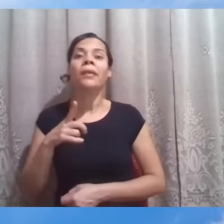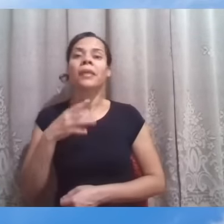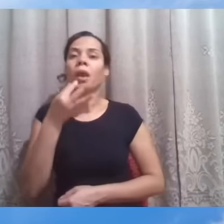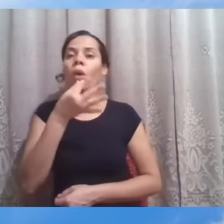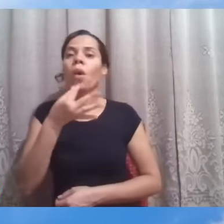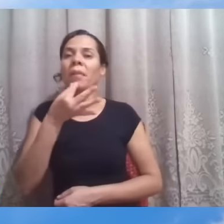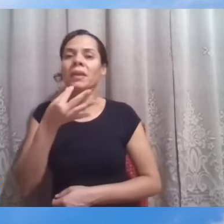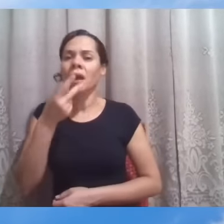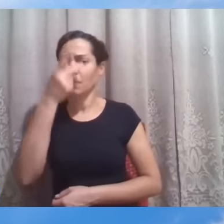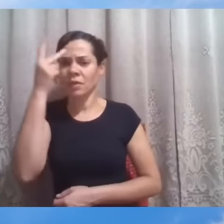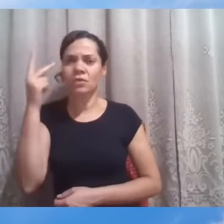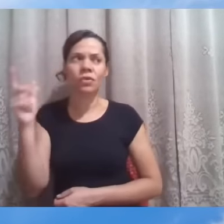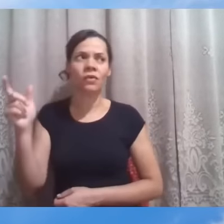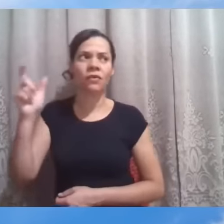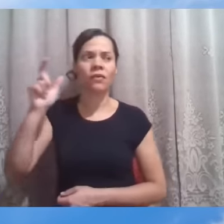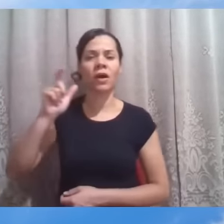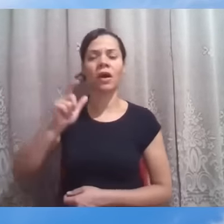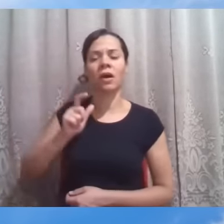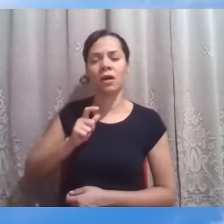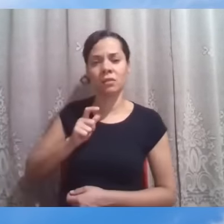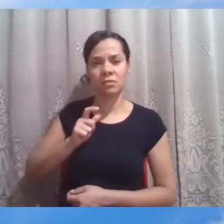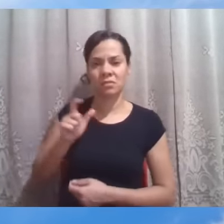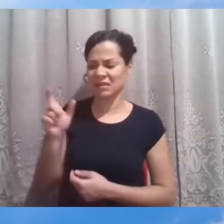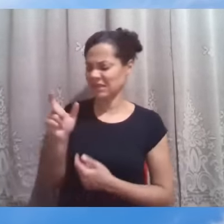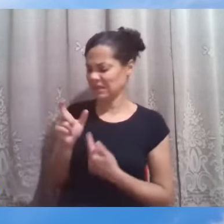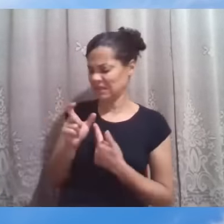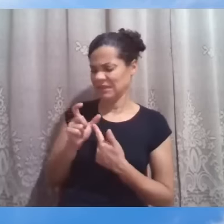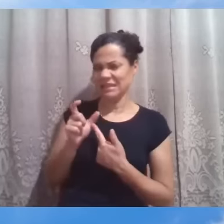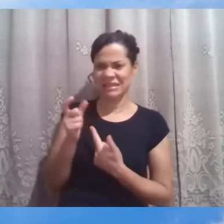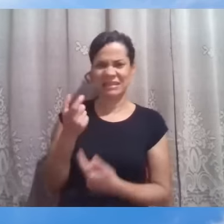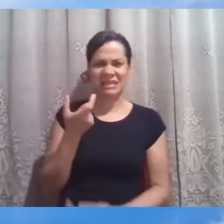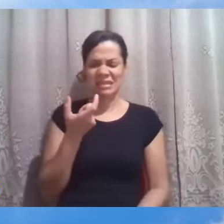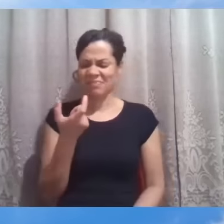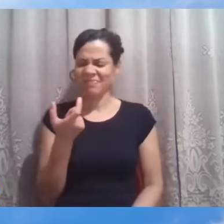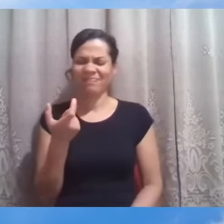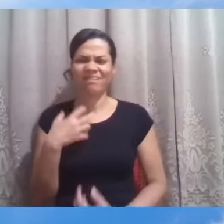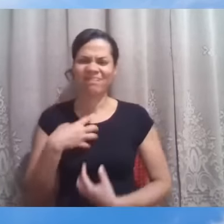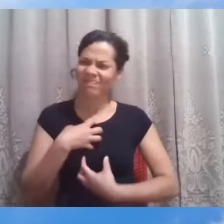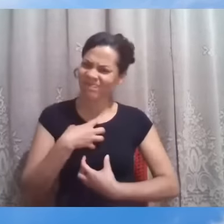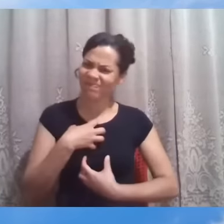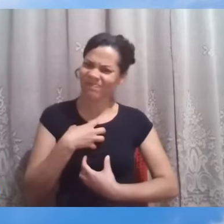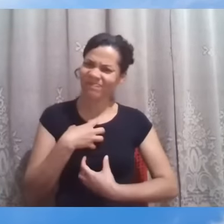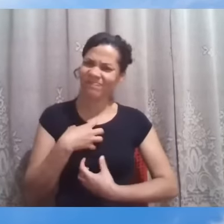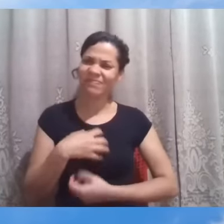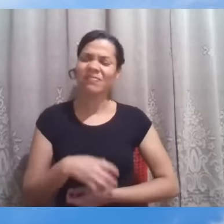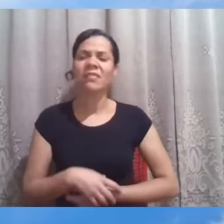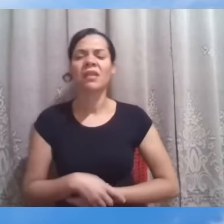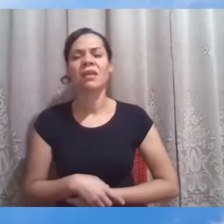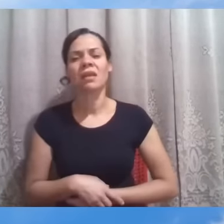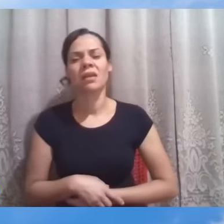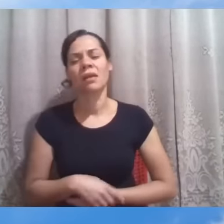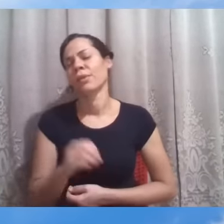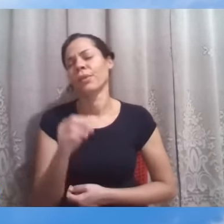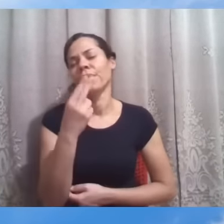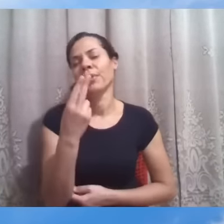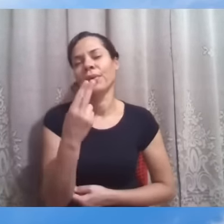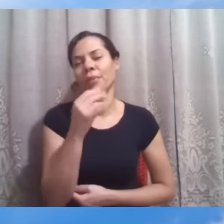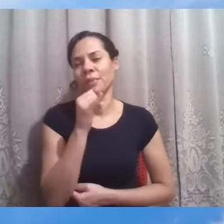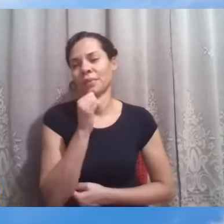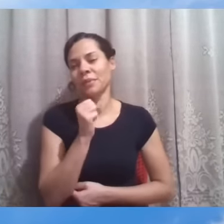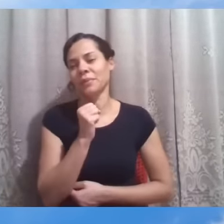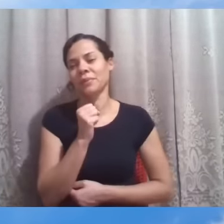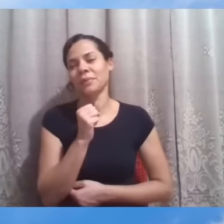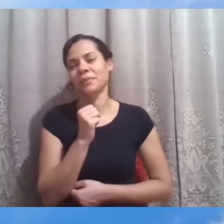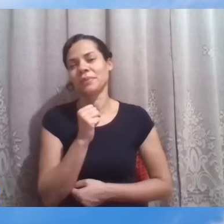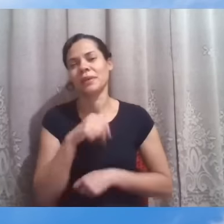mais felizes, a pessoa no dia estava meio áspera, estava meio amarga, meio azeda, ou tinha para conosco alguma